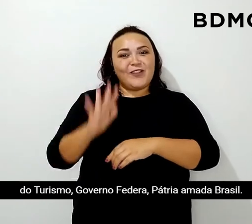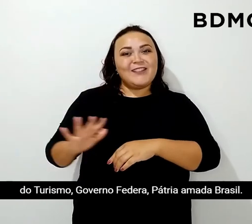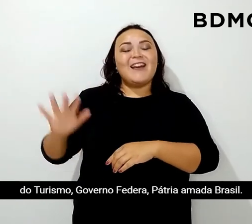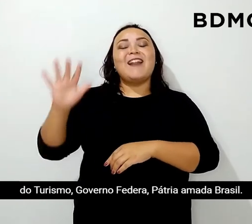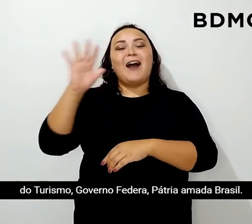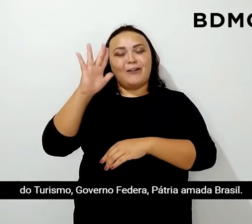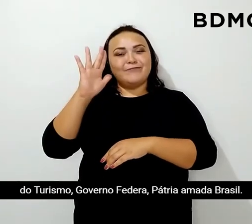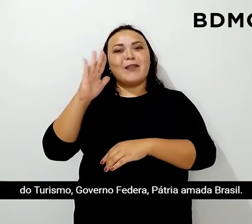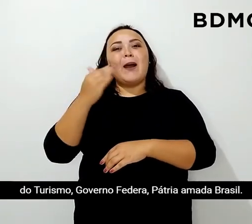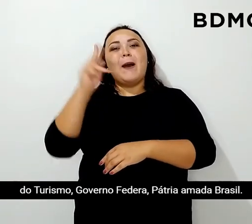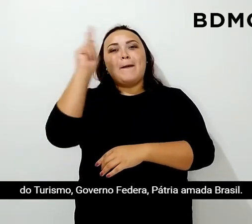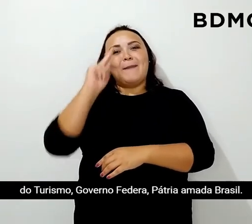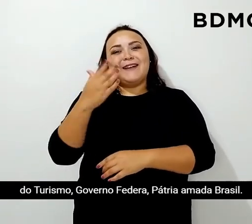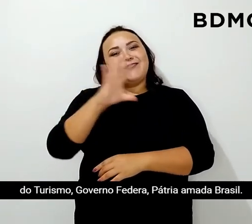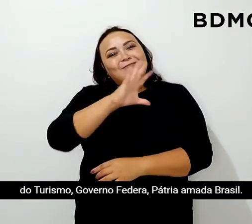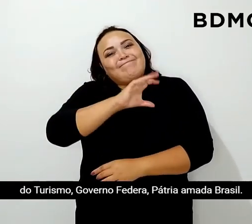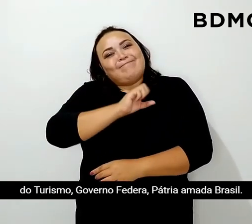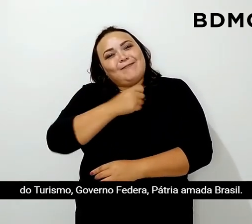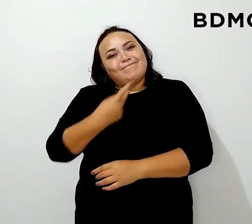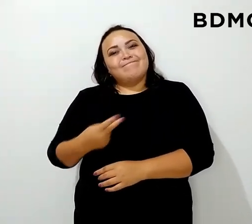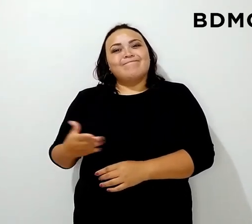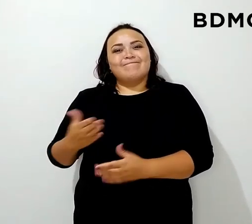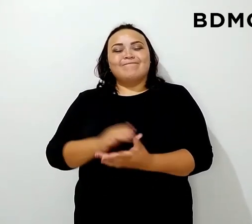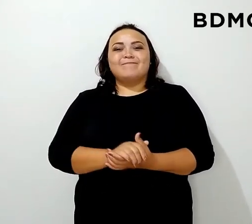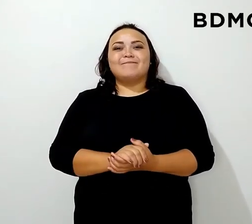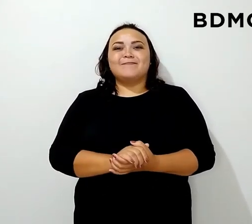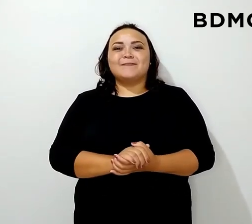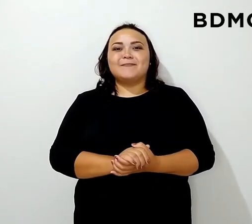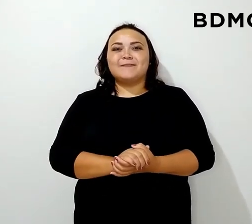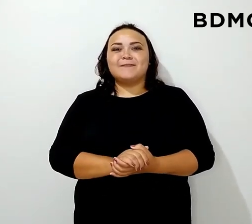Governo Federal, Pátria Amada Brasil.